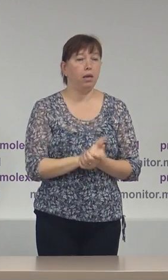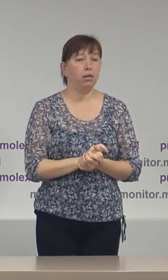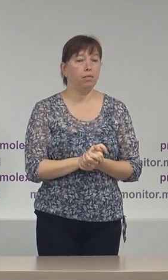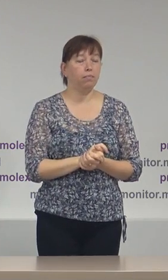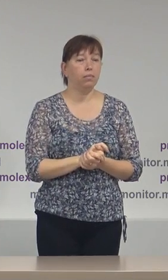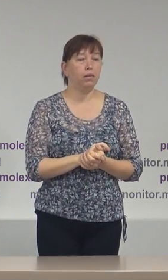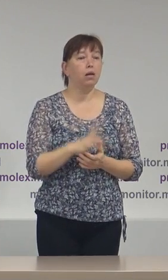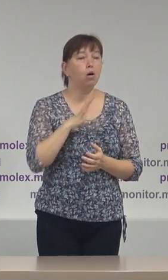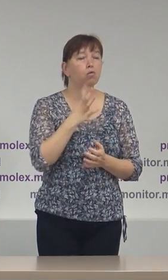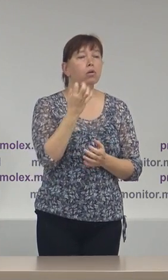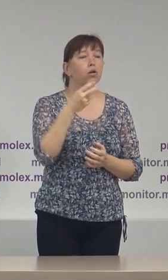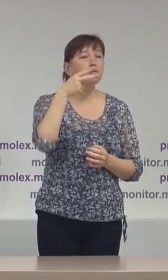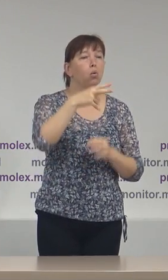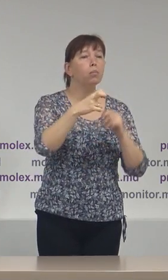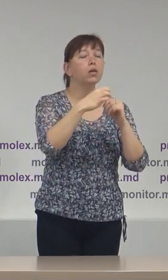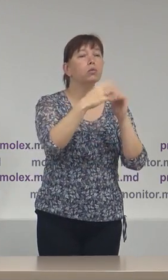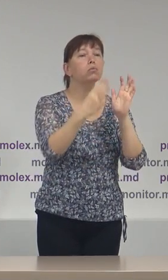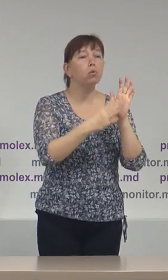emisie încă în anul 2019,